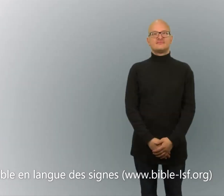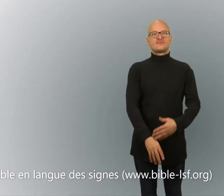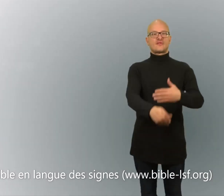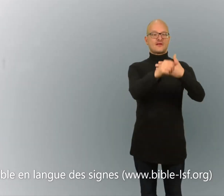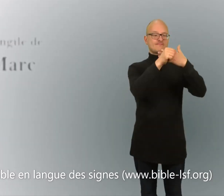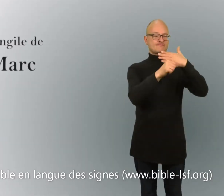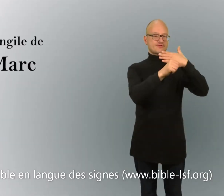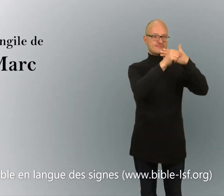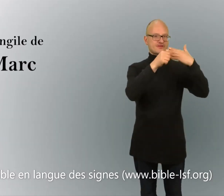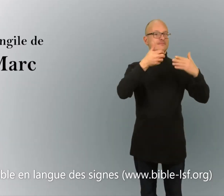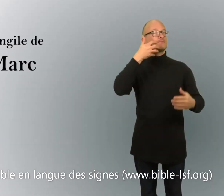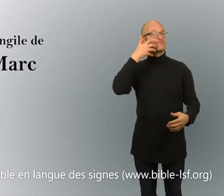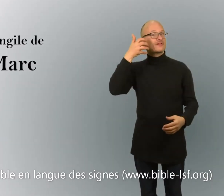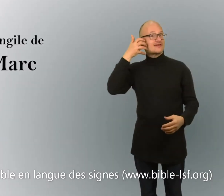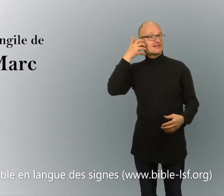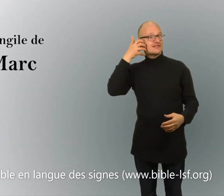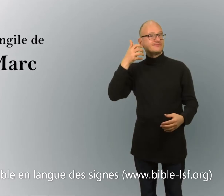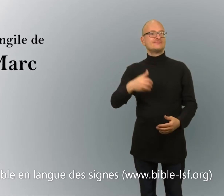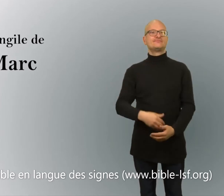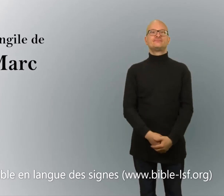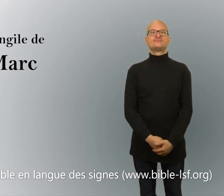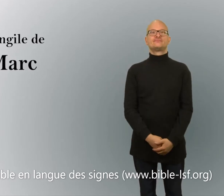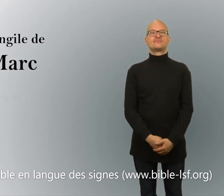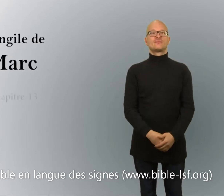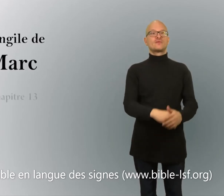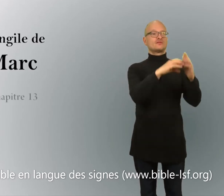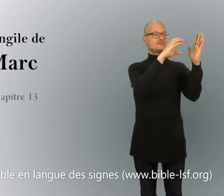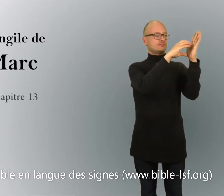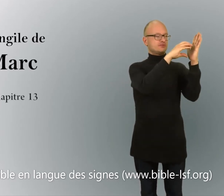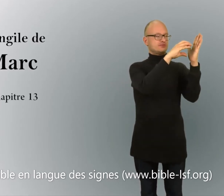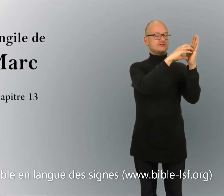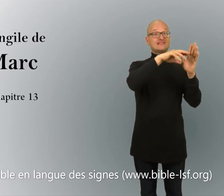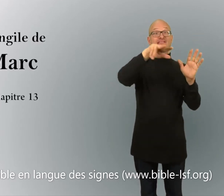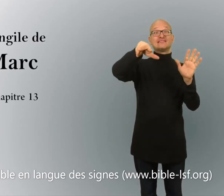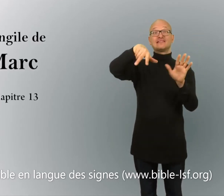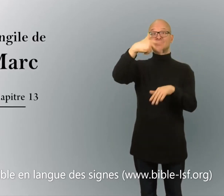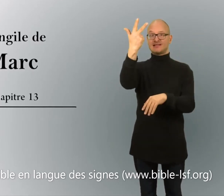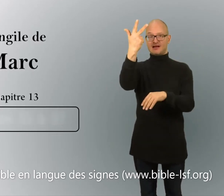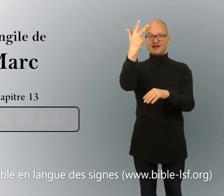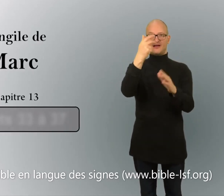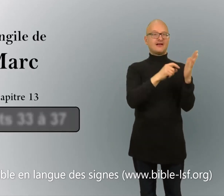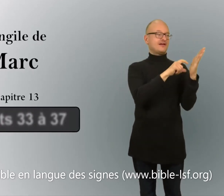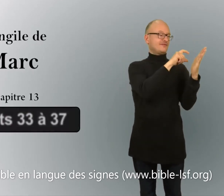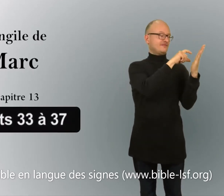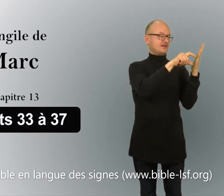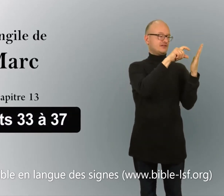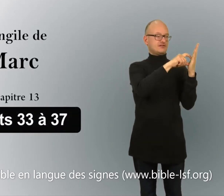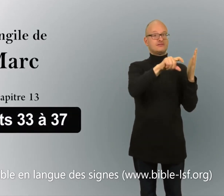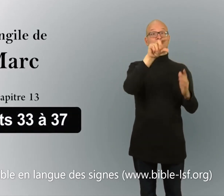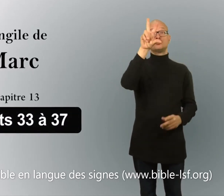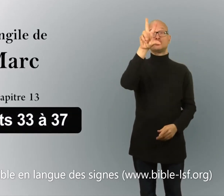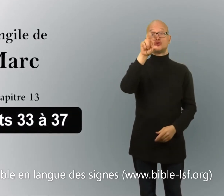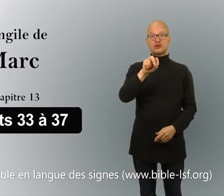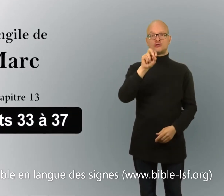Évangile de Marc Chapitre 13 Versets 33 à 37